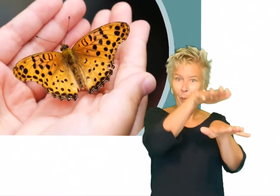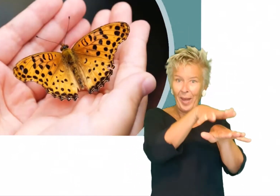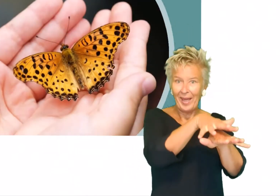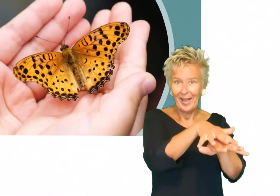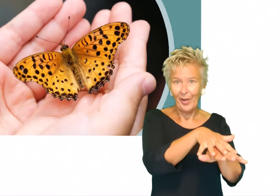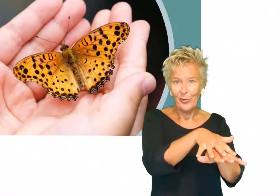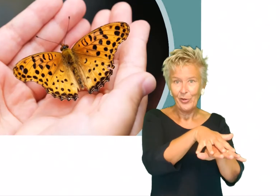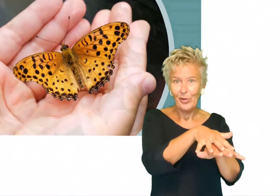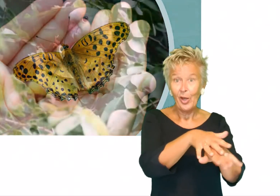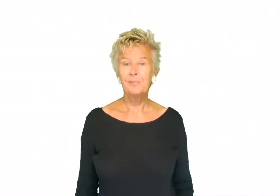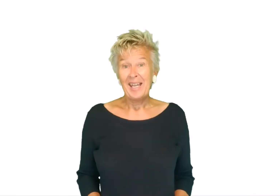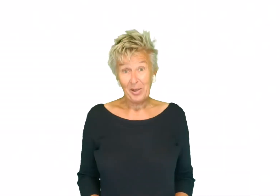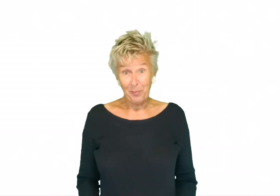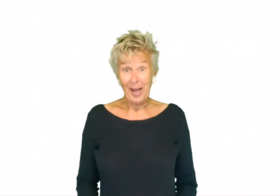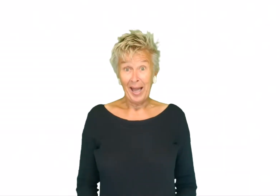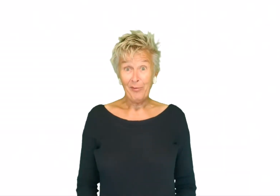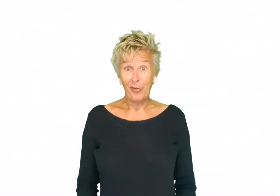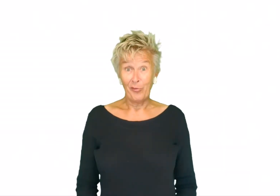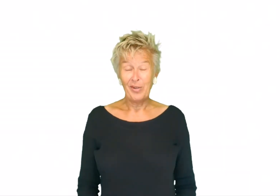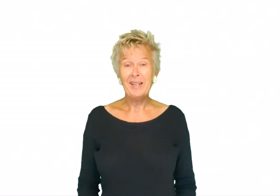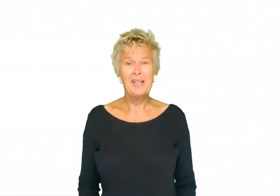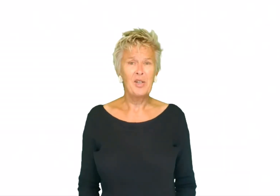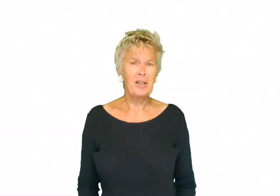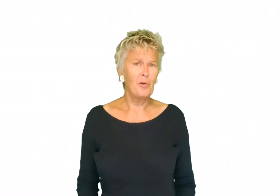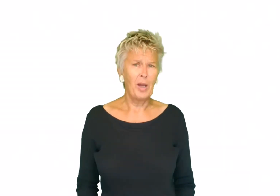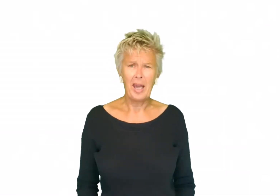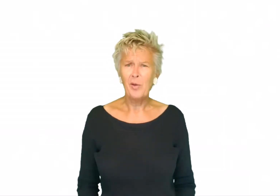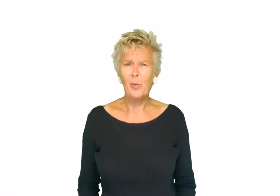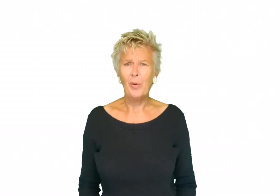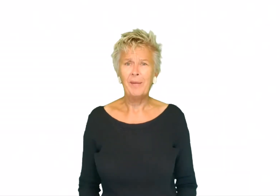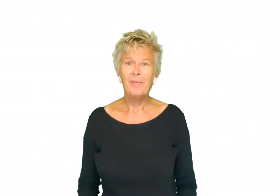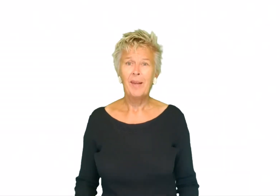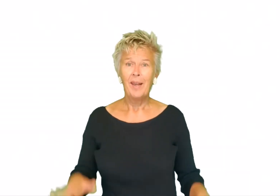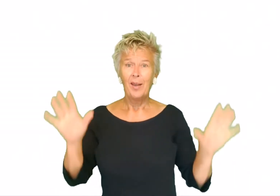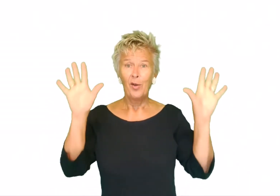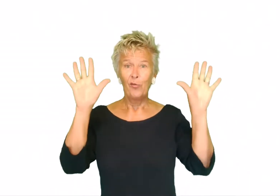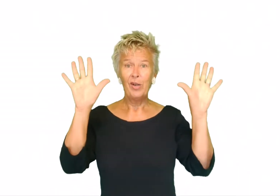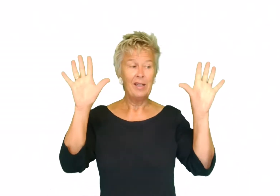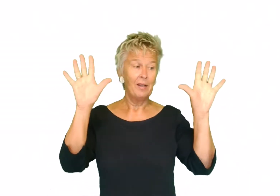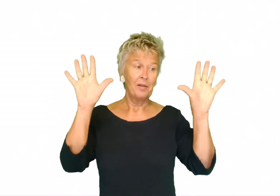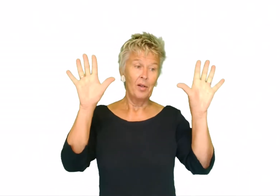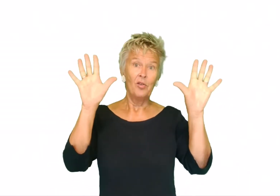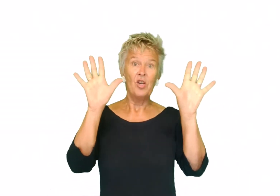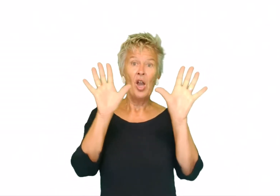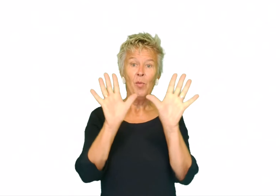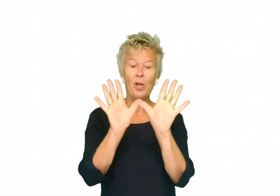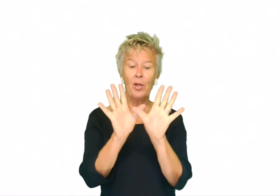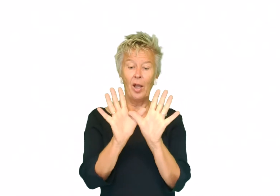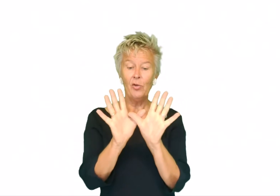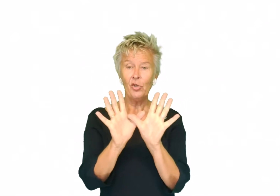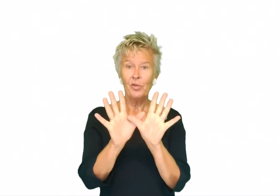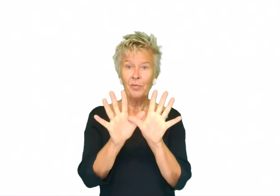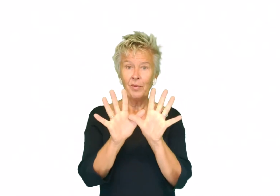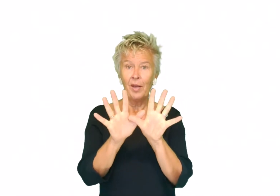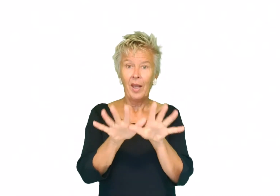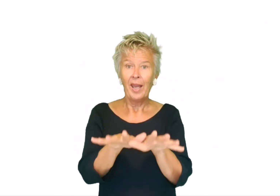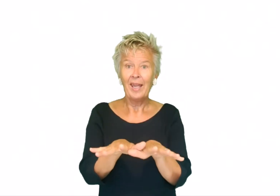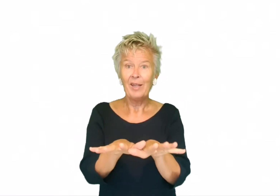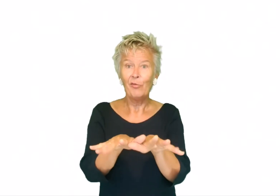je hand. Het gebaar van vlinder is echt ook heel mooi. Vlinder, duimen gekruisd en je